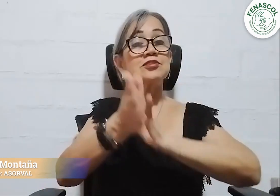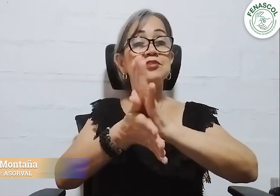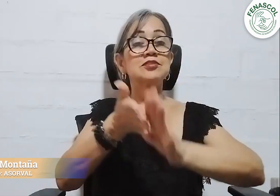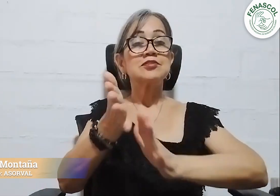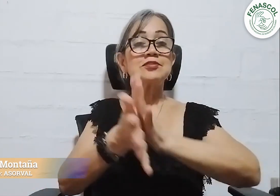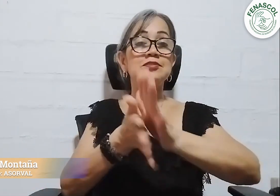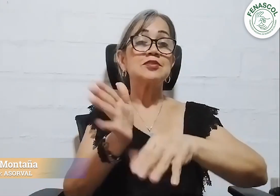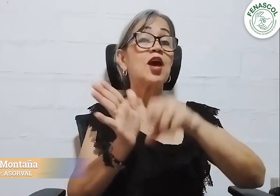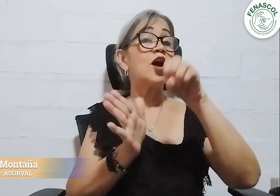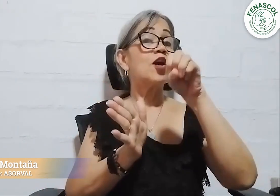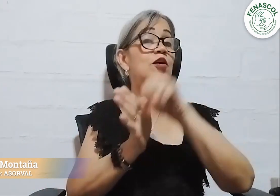Y mi seña es esta.